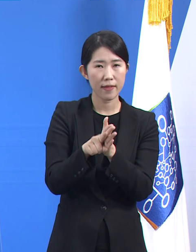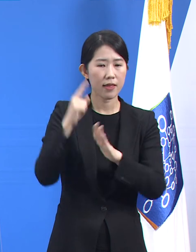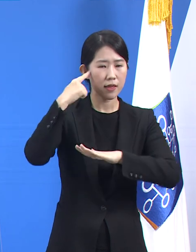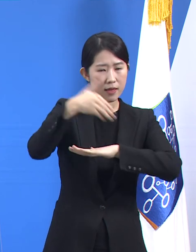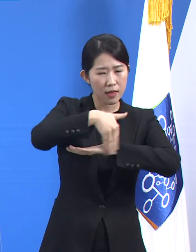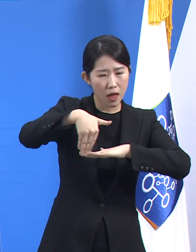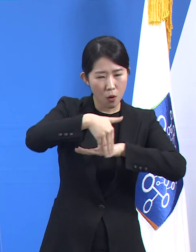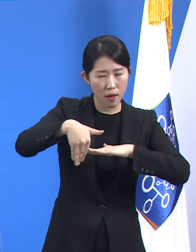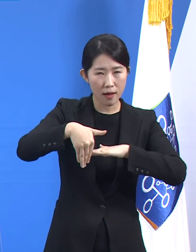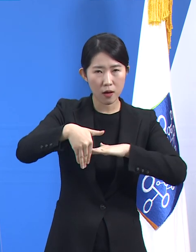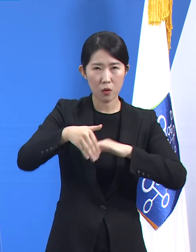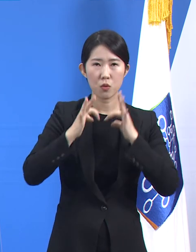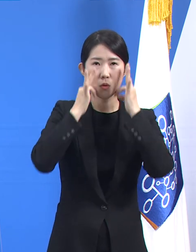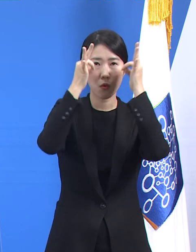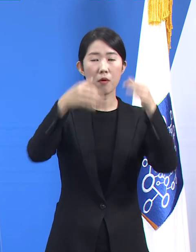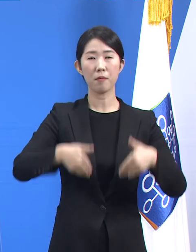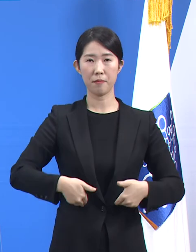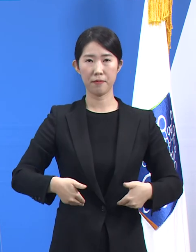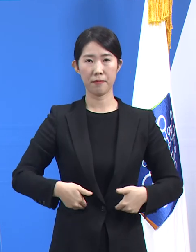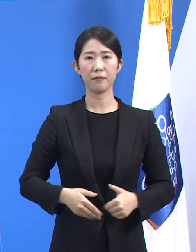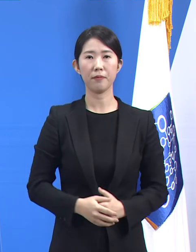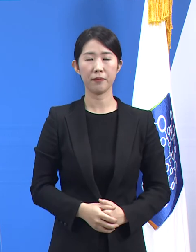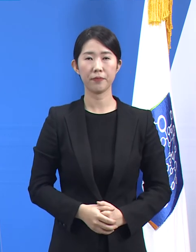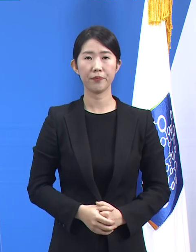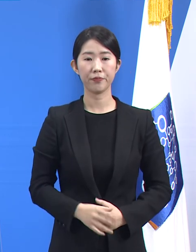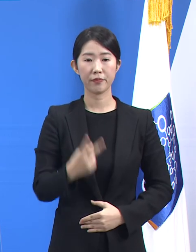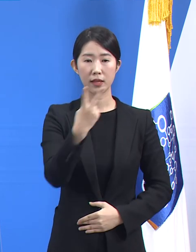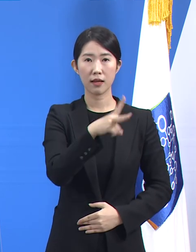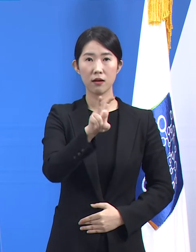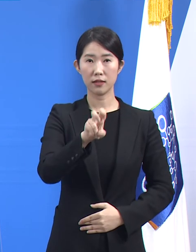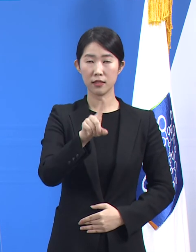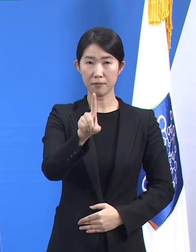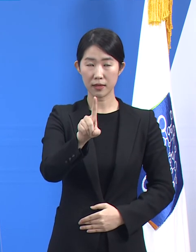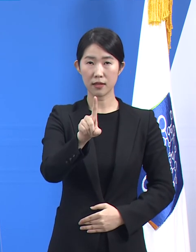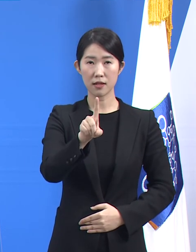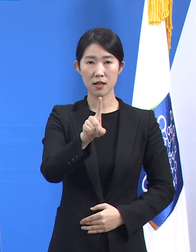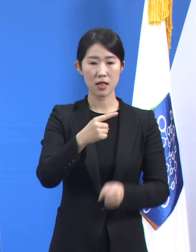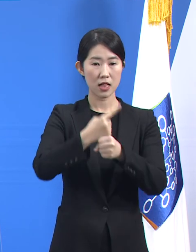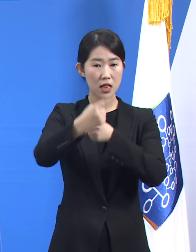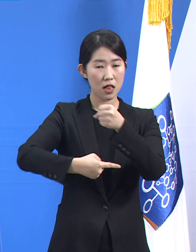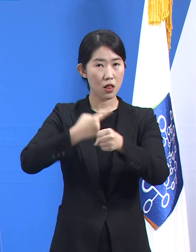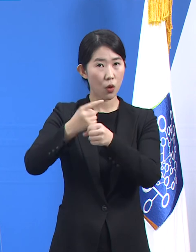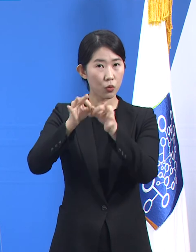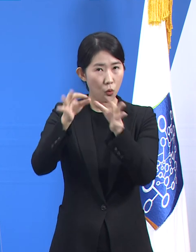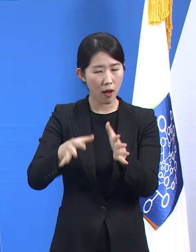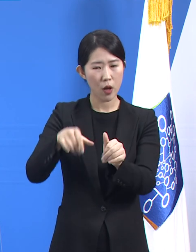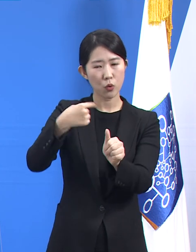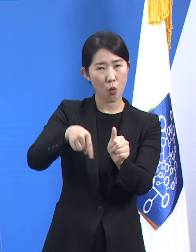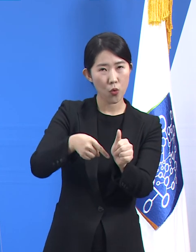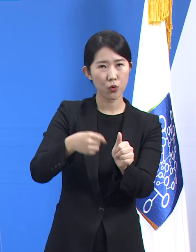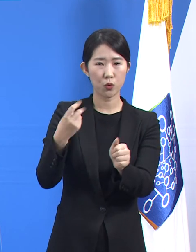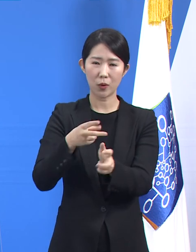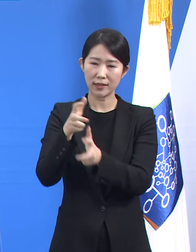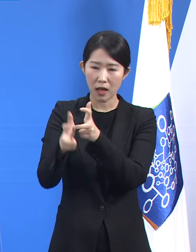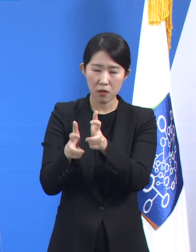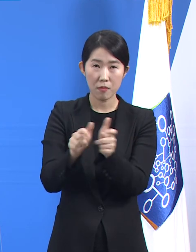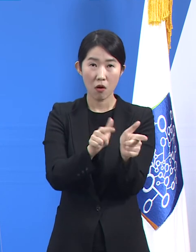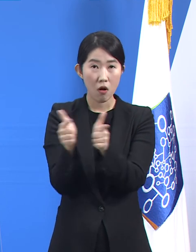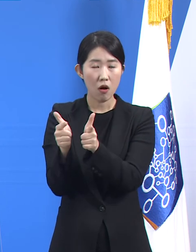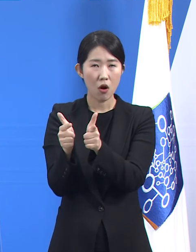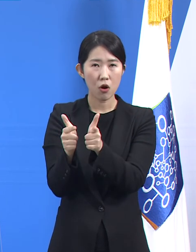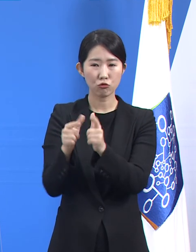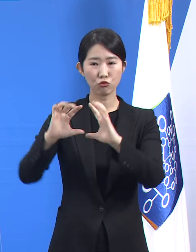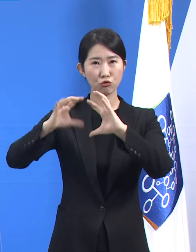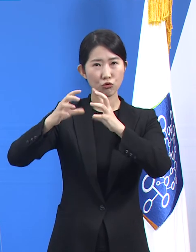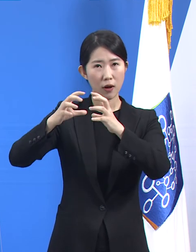어려운 과제는 남습니다. 2021년 한 해 교육이나 산업 같은 국가의 필수 영역을